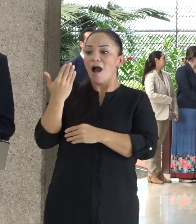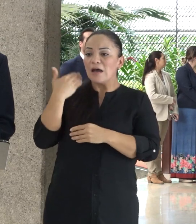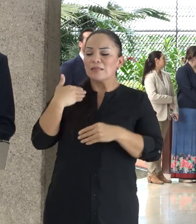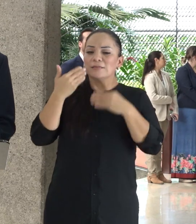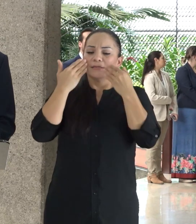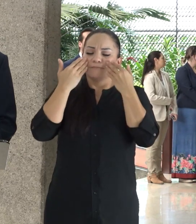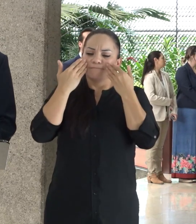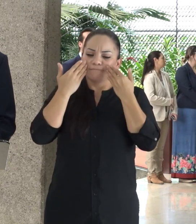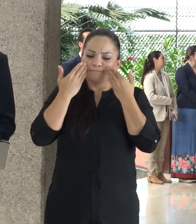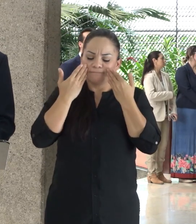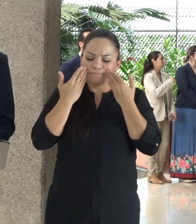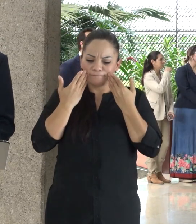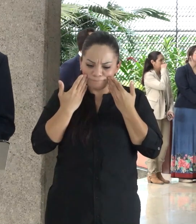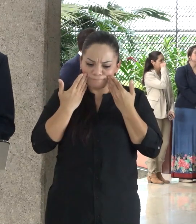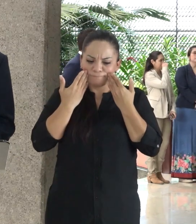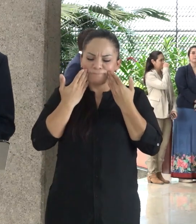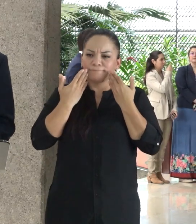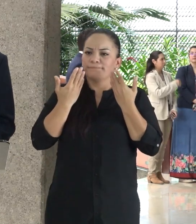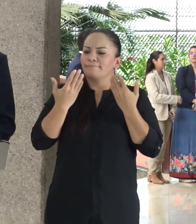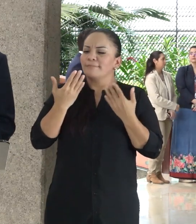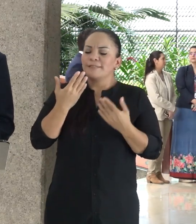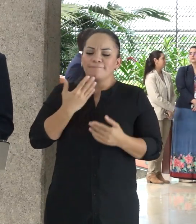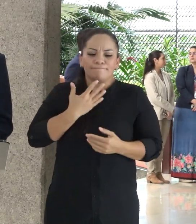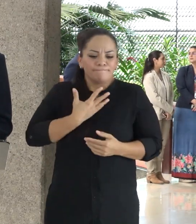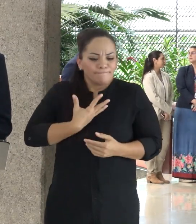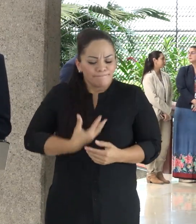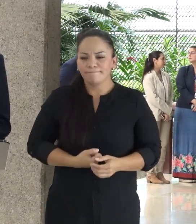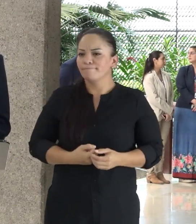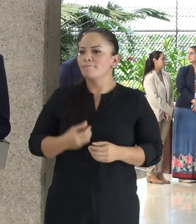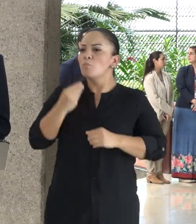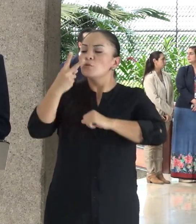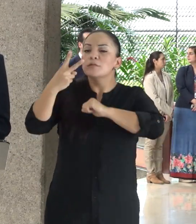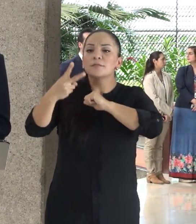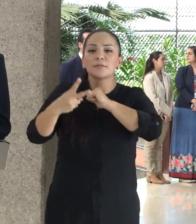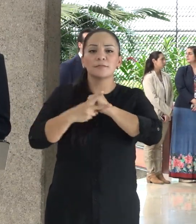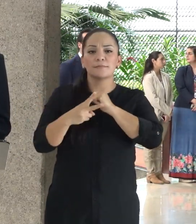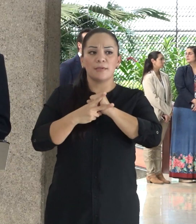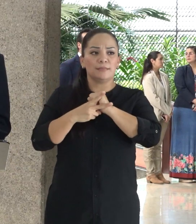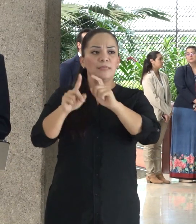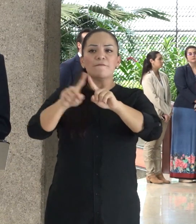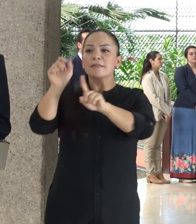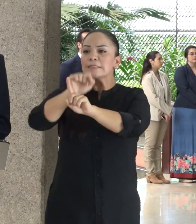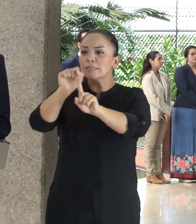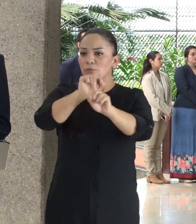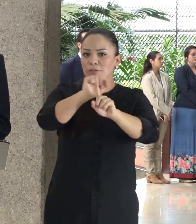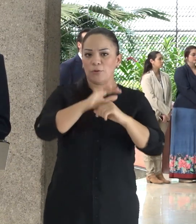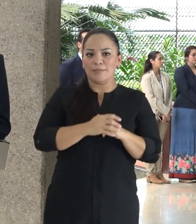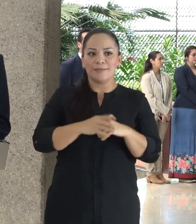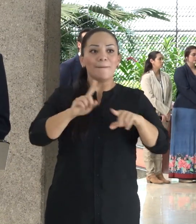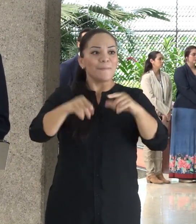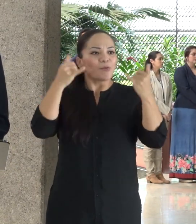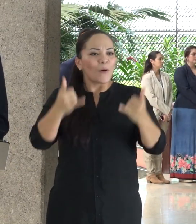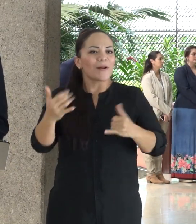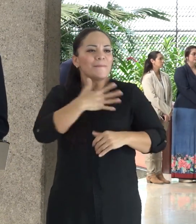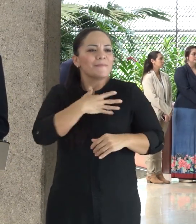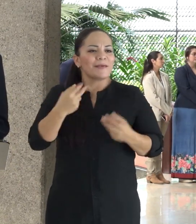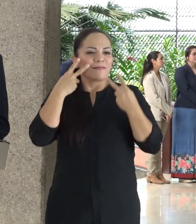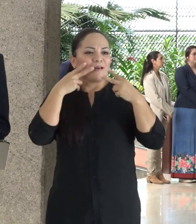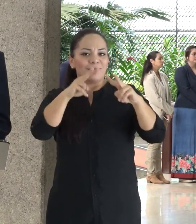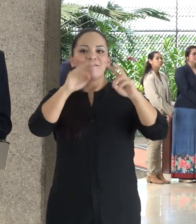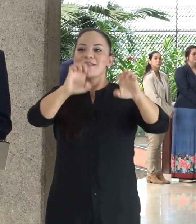y desilusionado en muchos frentes. Y me encanta ver que la CELE,